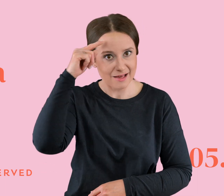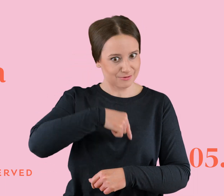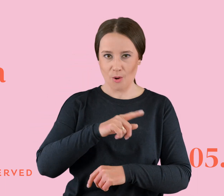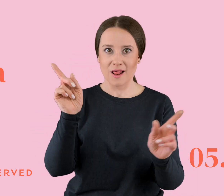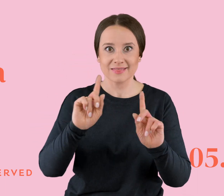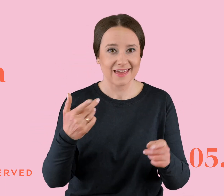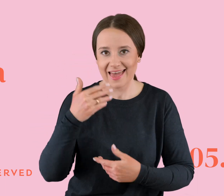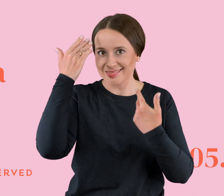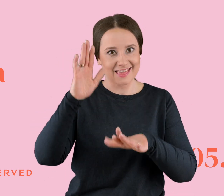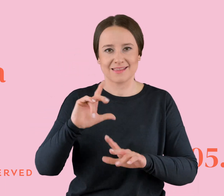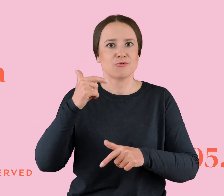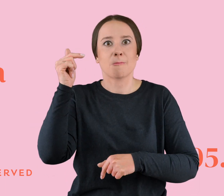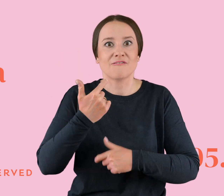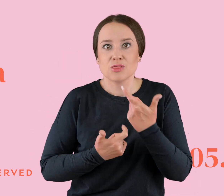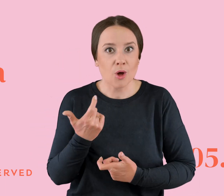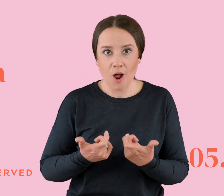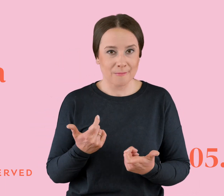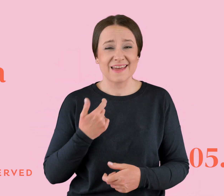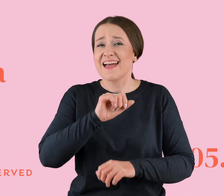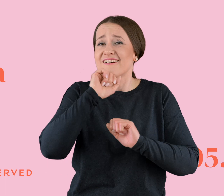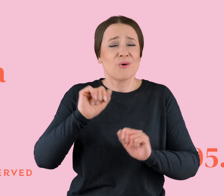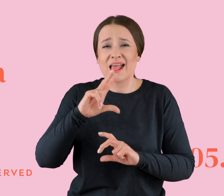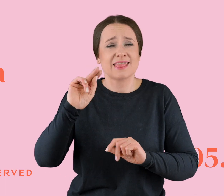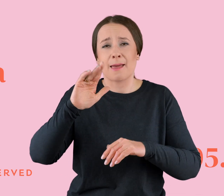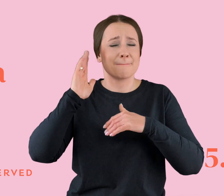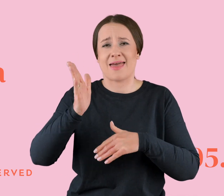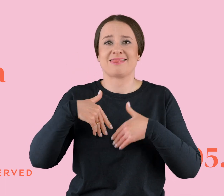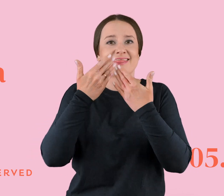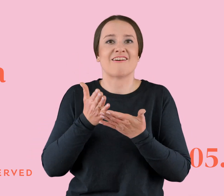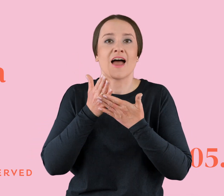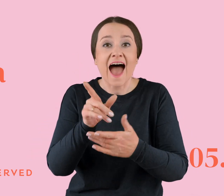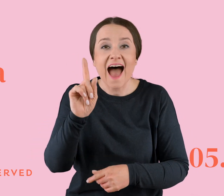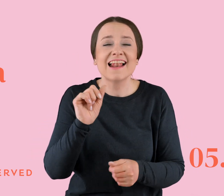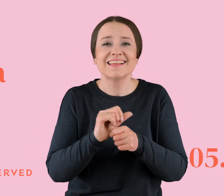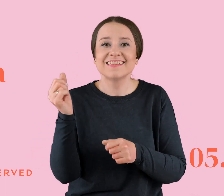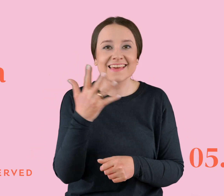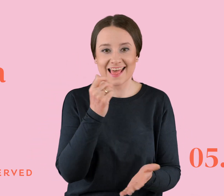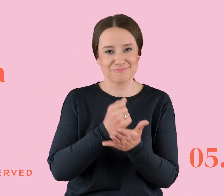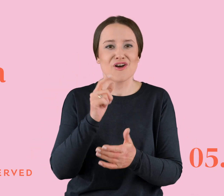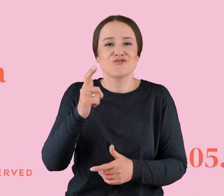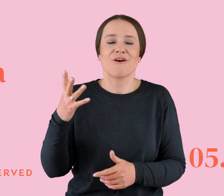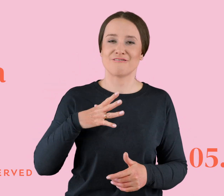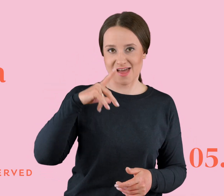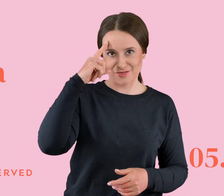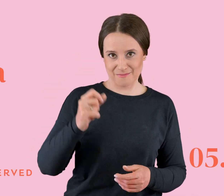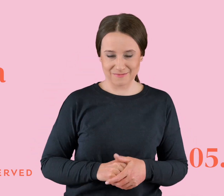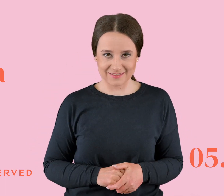Nie znam się na tym, co się powinno robić. I nikomu też nigdy nie będę dawać porad, ale jest kilka rzeczy, o których warto jest pamiętać. Po